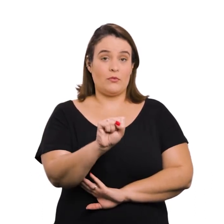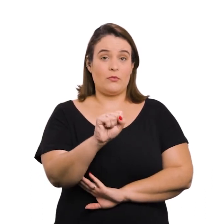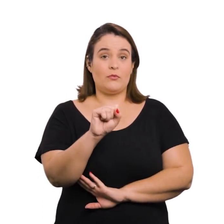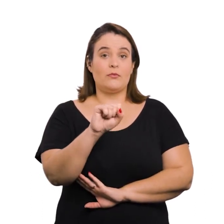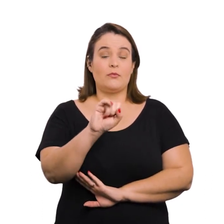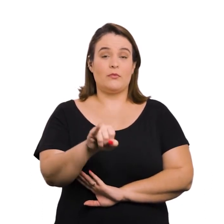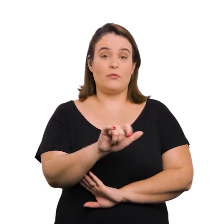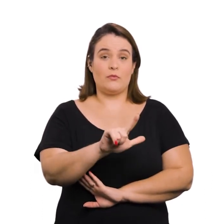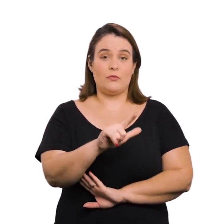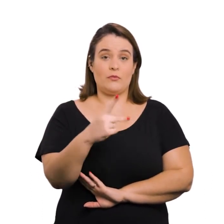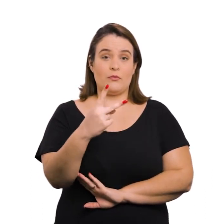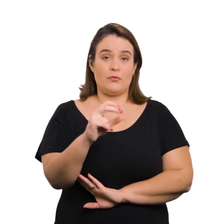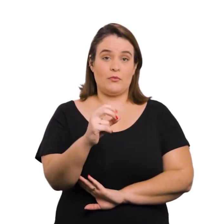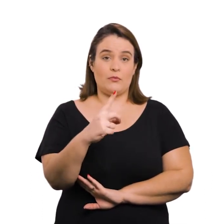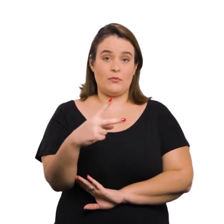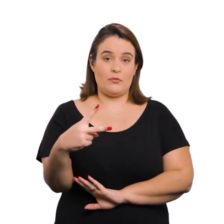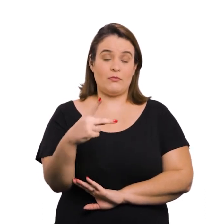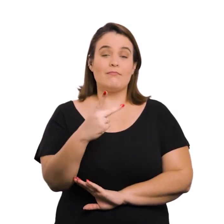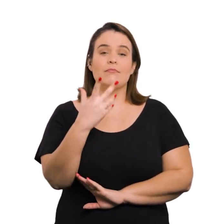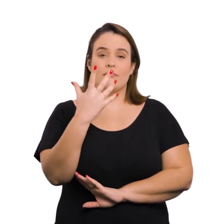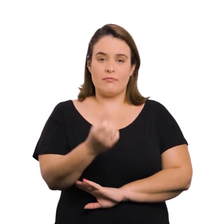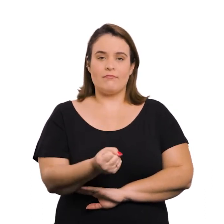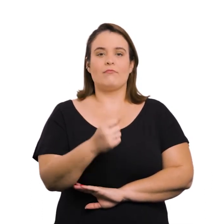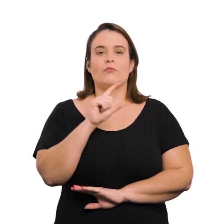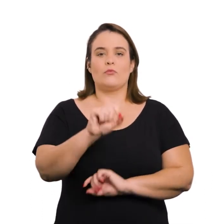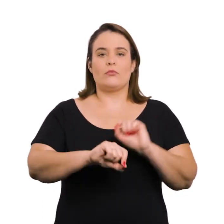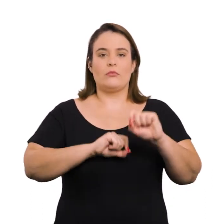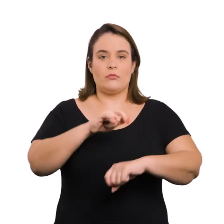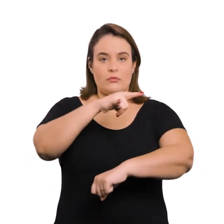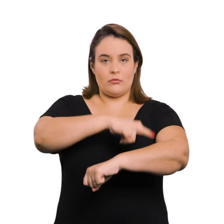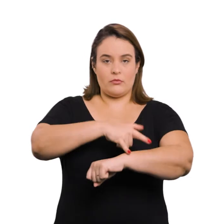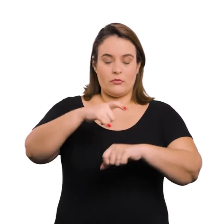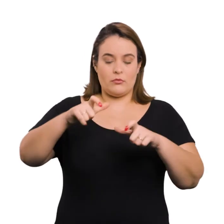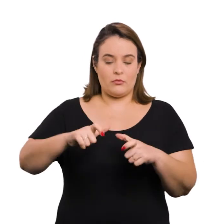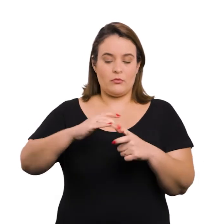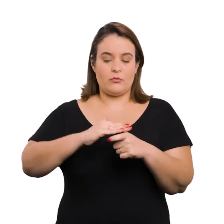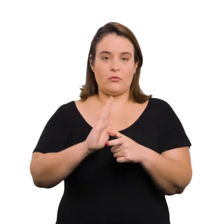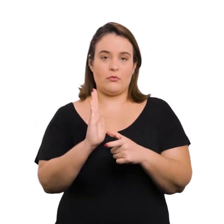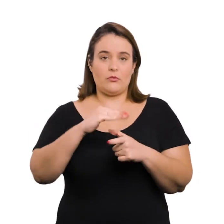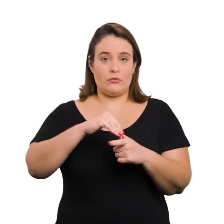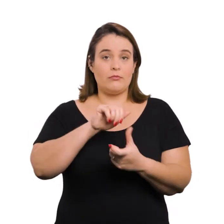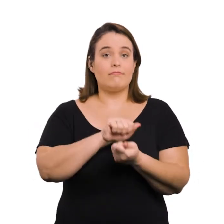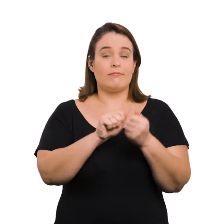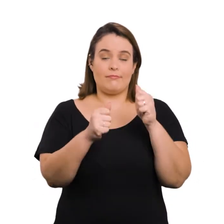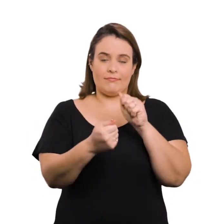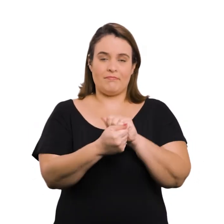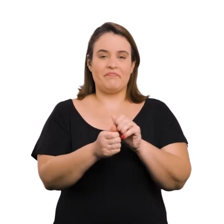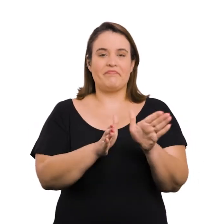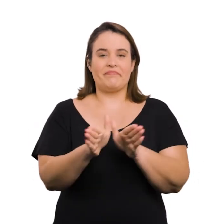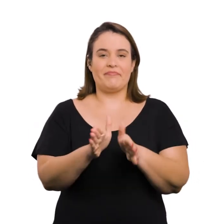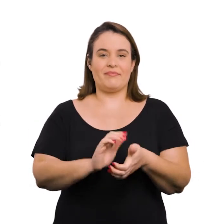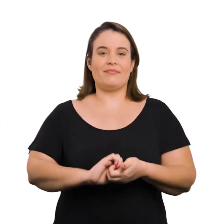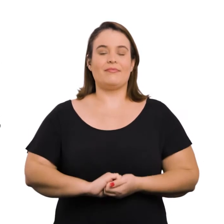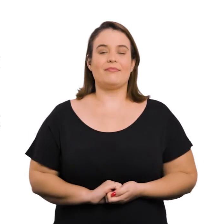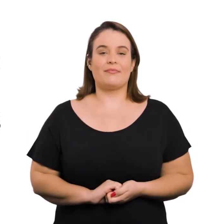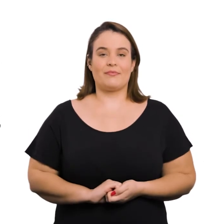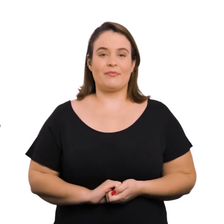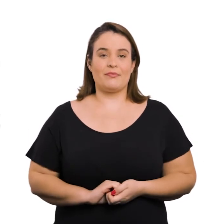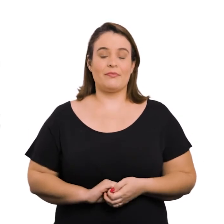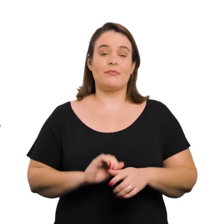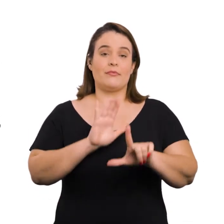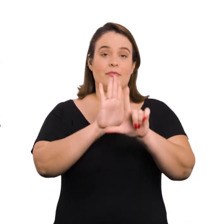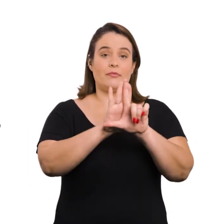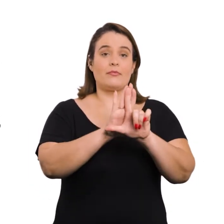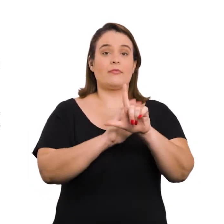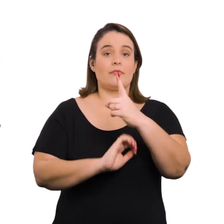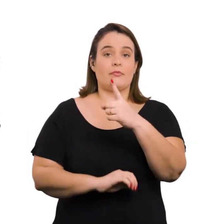18 de julho de 2012. Aprova características das bacias sanitárias para sanitários acessíveis. Lei